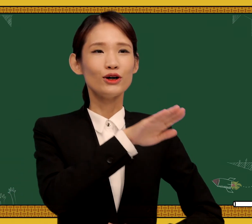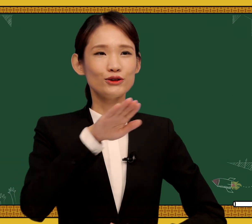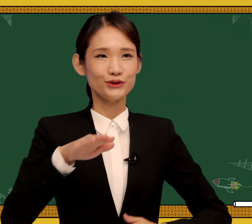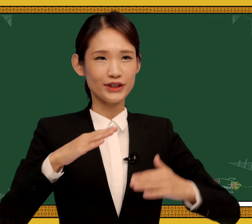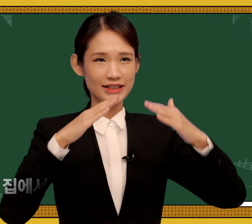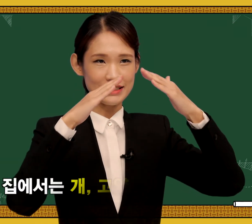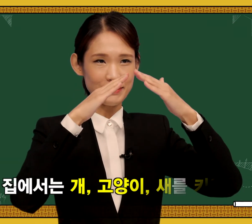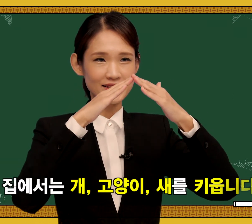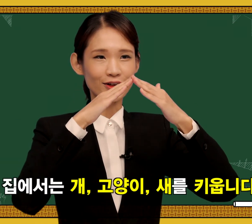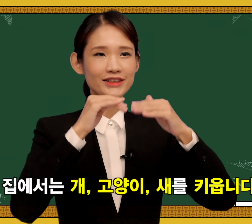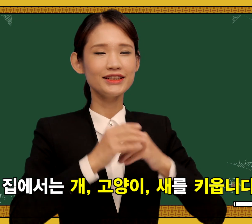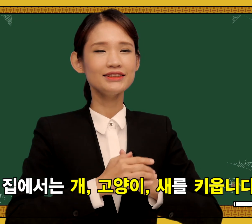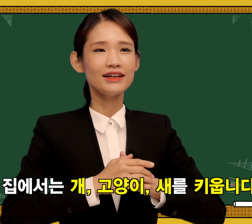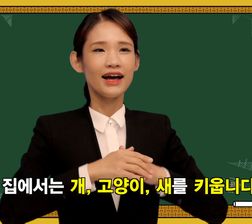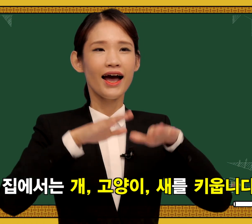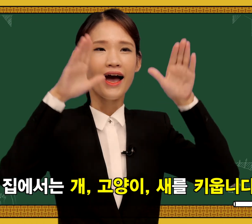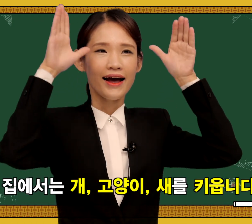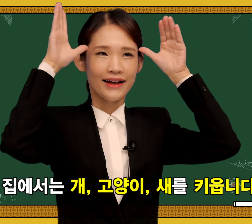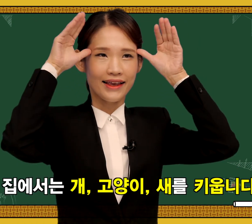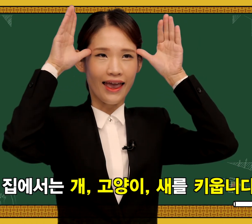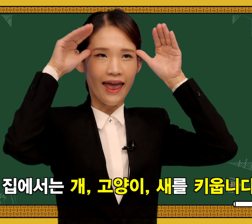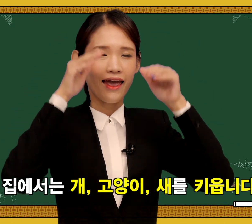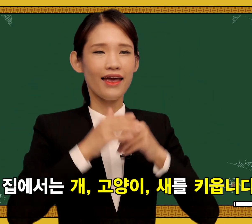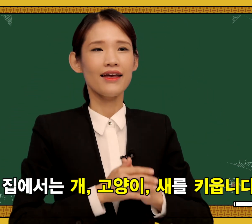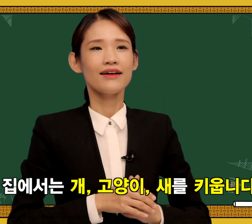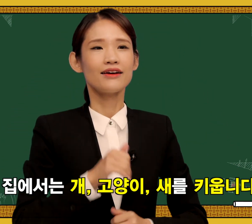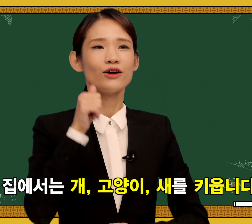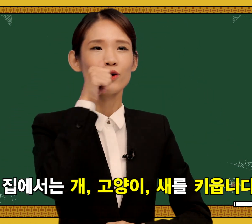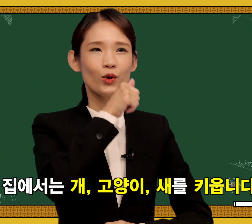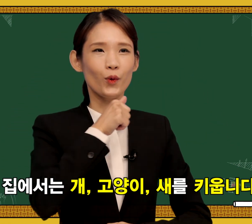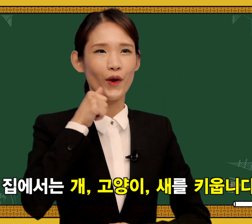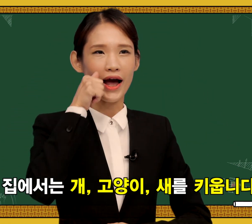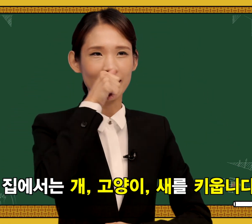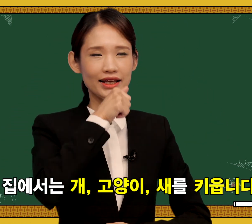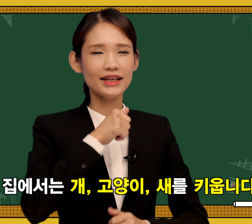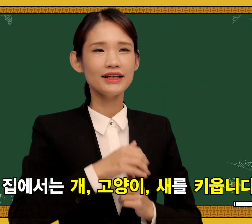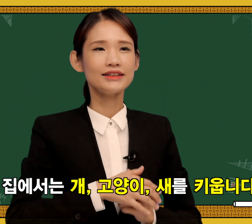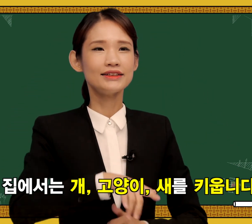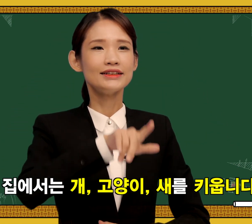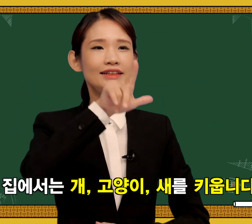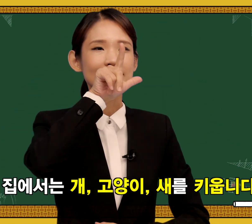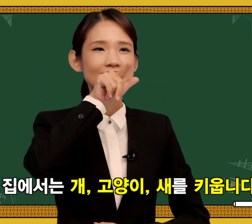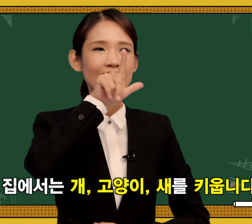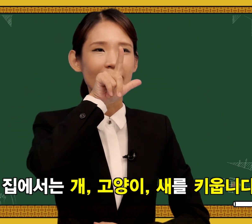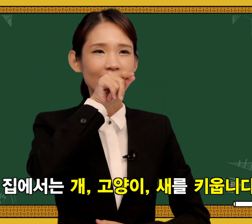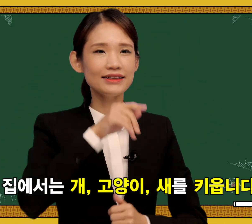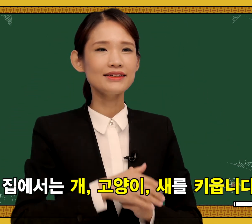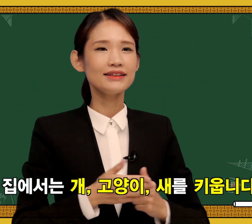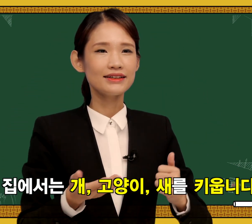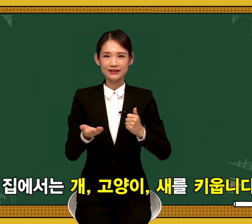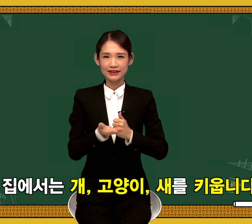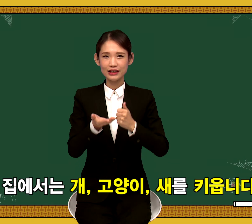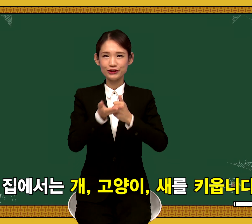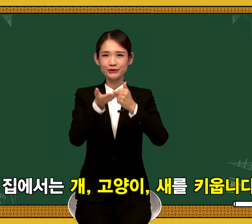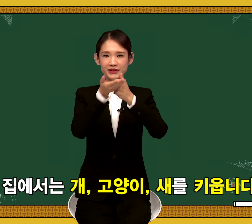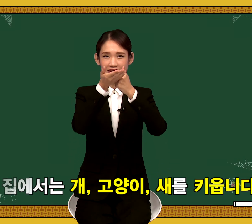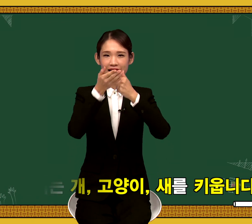우리집에서는 개 고양이 쇠를 키웁니다.